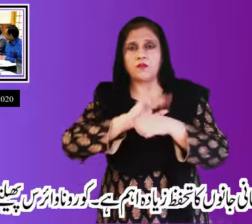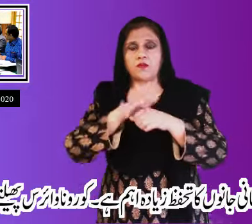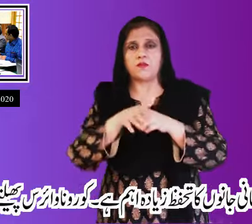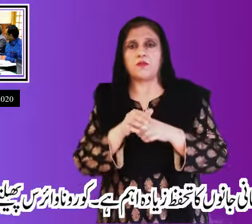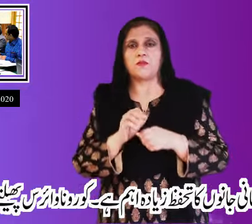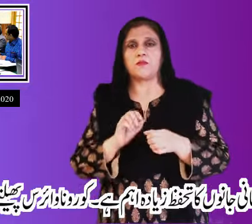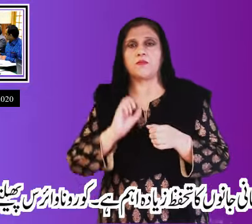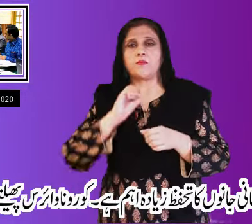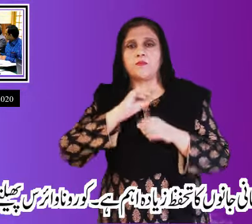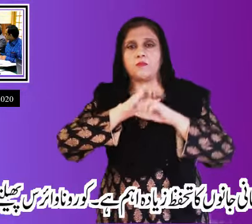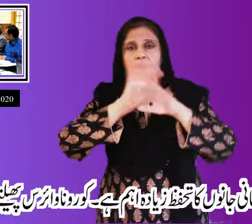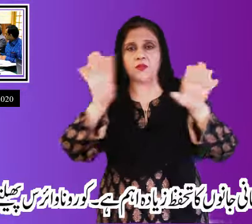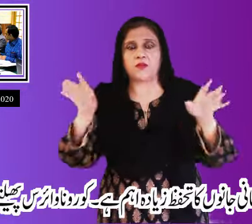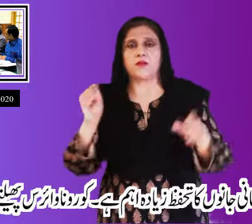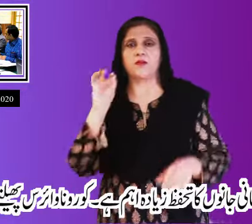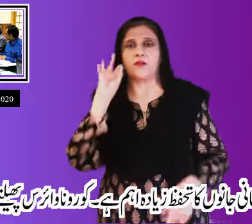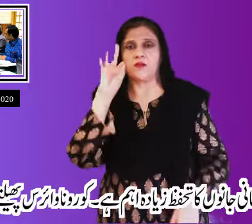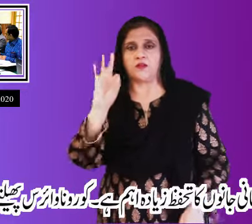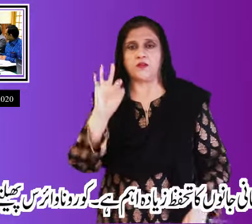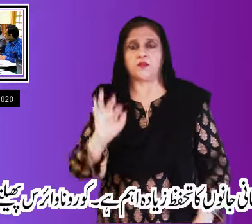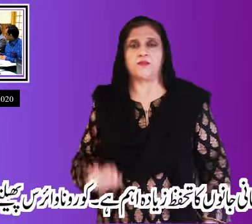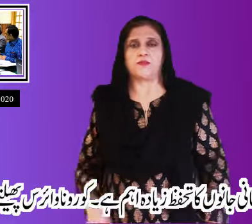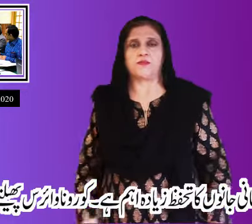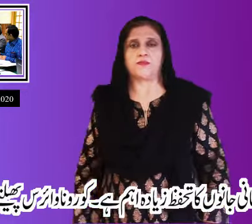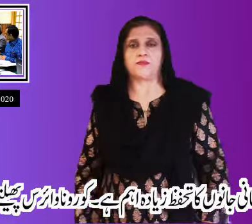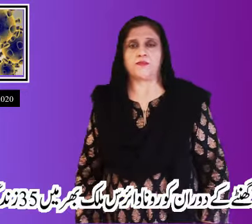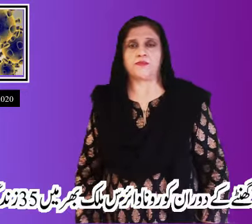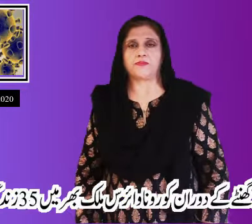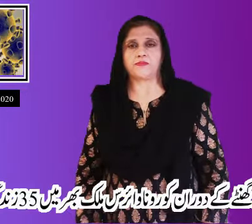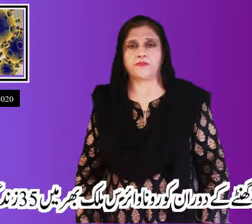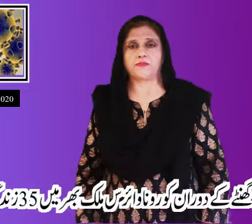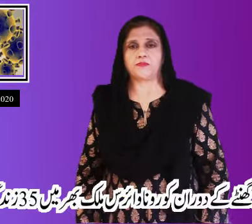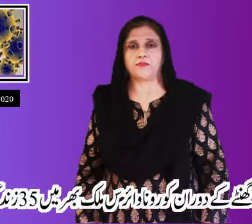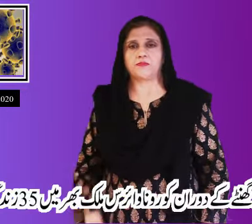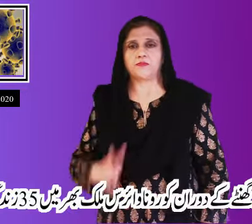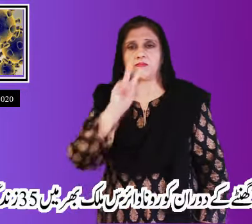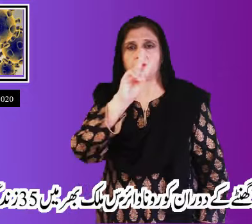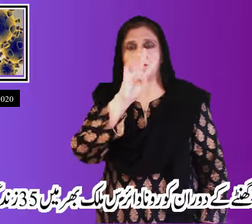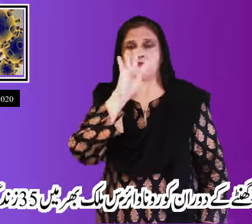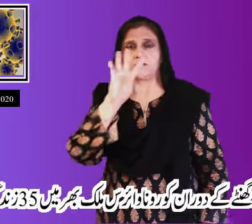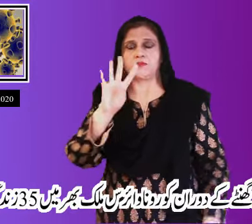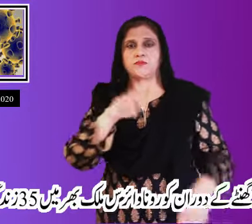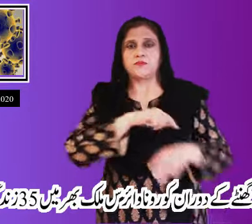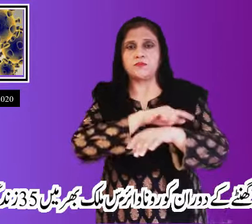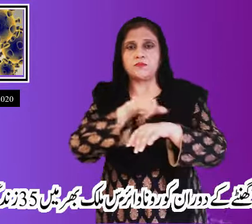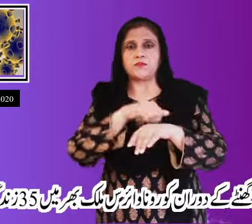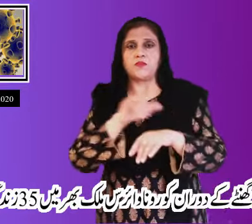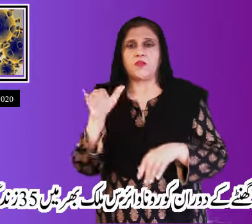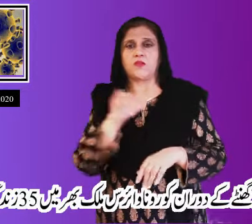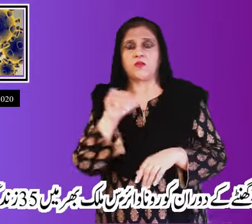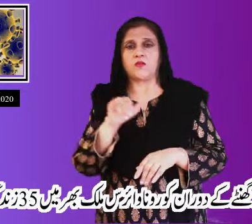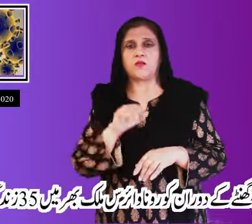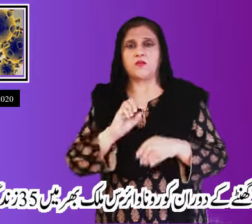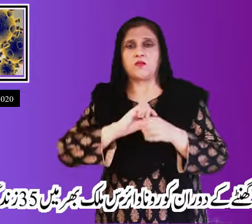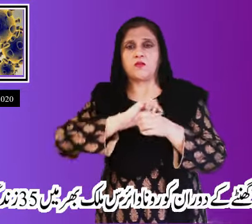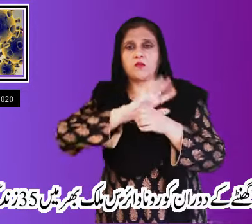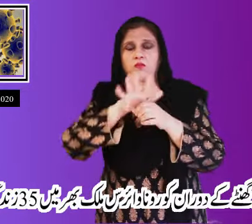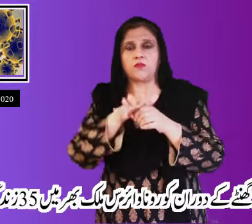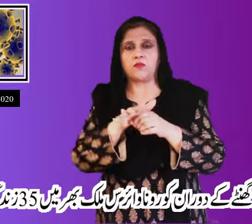وائرس پھیلنے کا خطرہ ہے چوبیس گھنٹے کے دوران کرونا وائرس